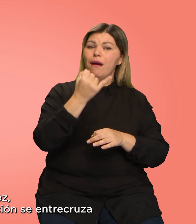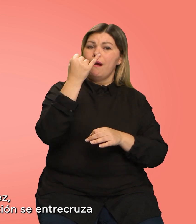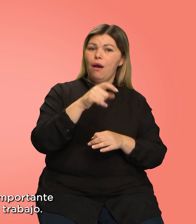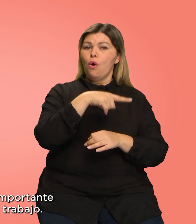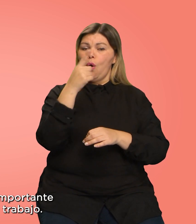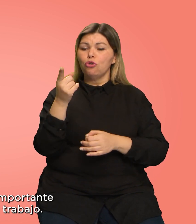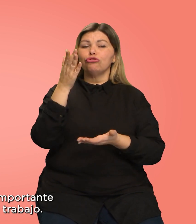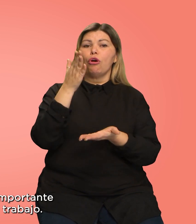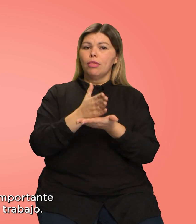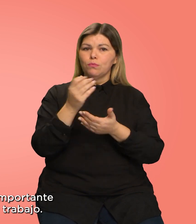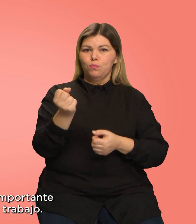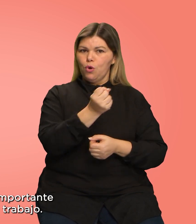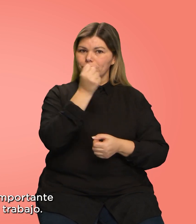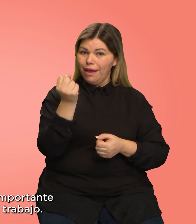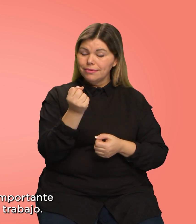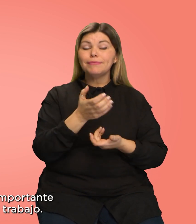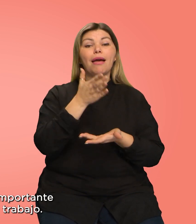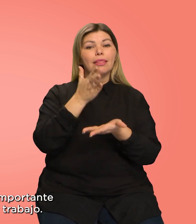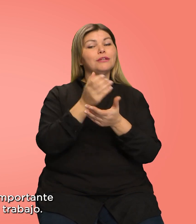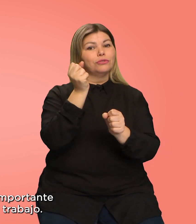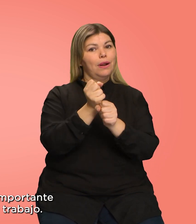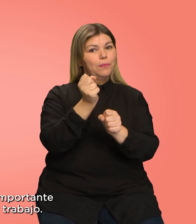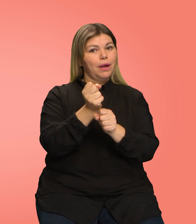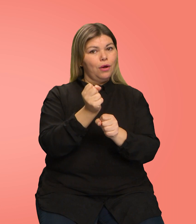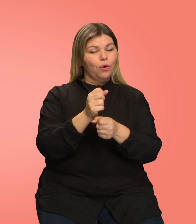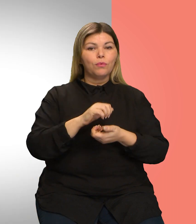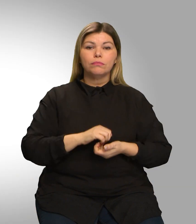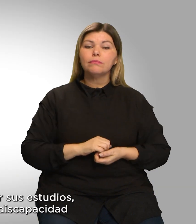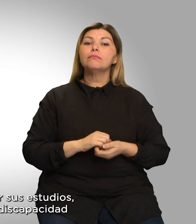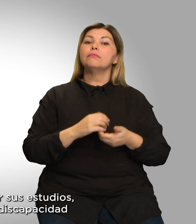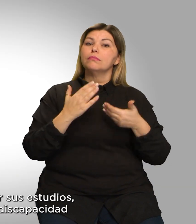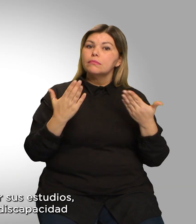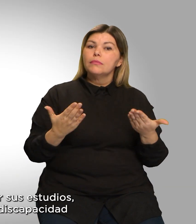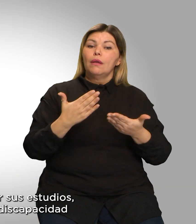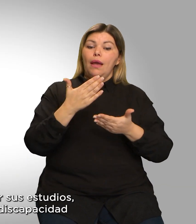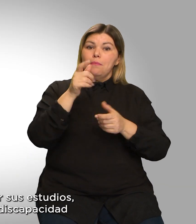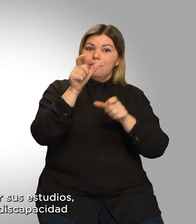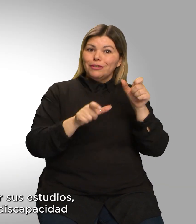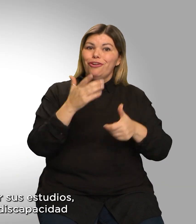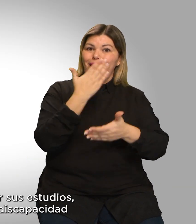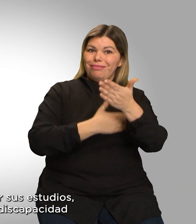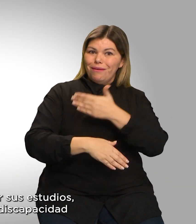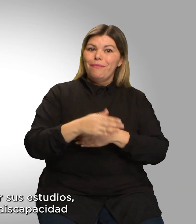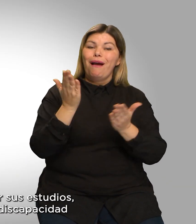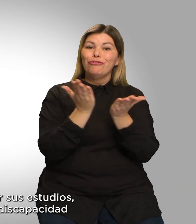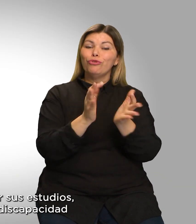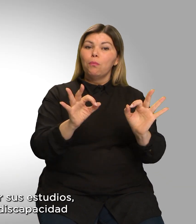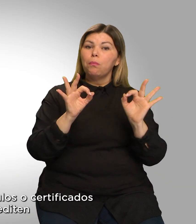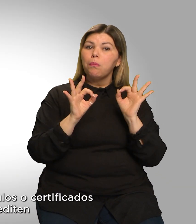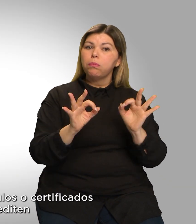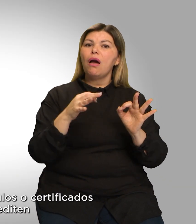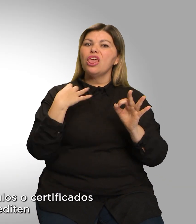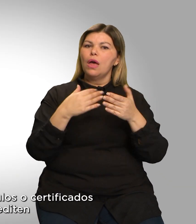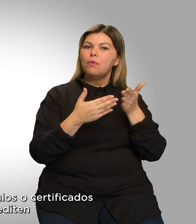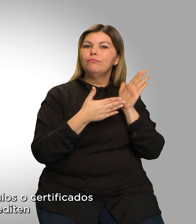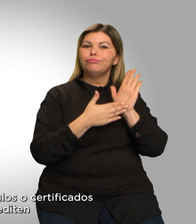se entrecruza con otro muy importante, el derecho al trabajo. Por eso, al terminar sus estudios, las personas con discapacidad